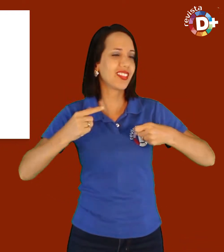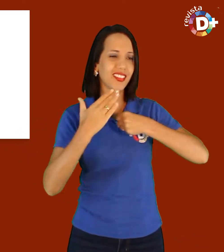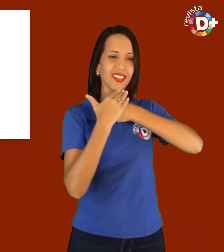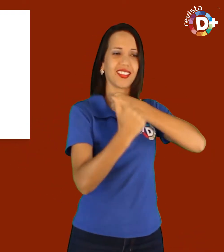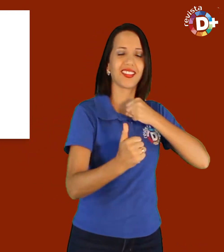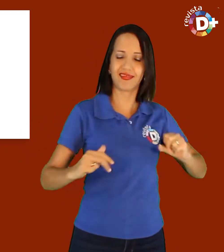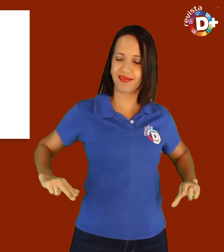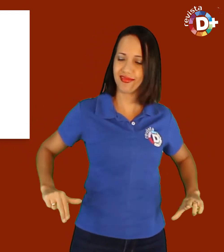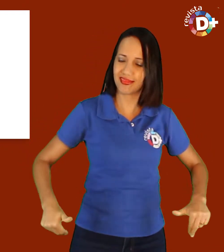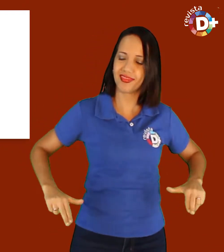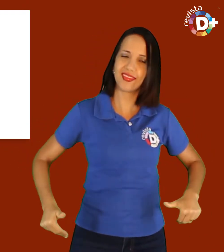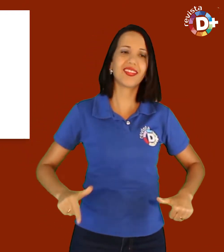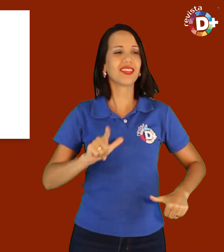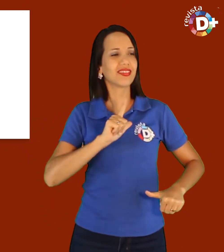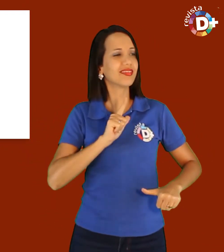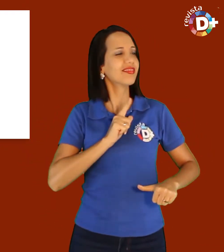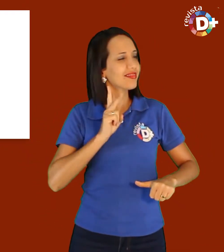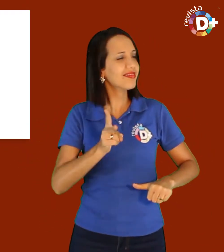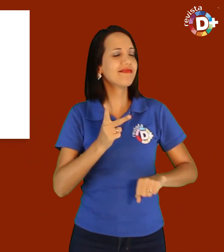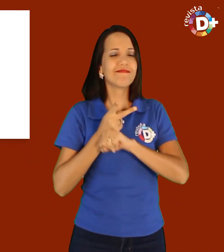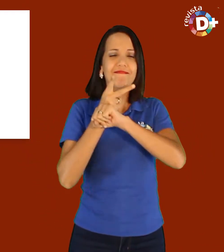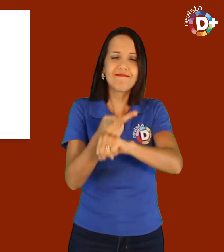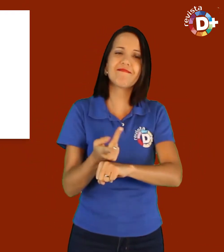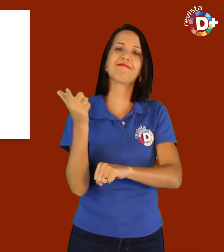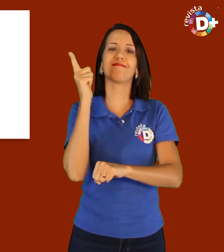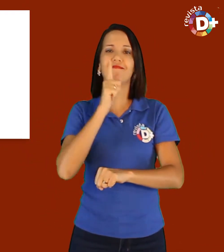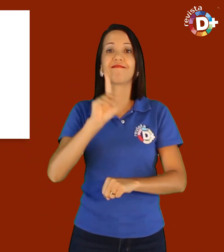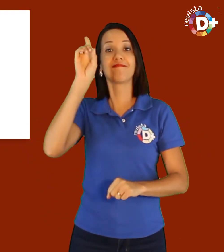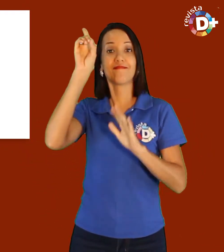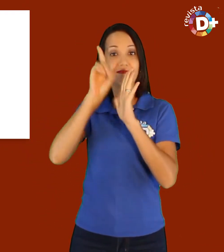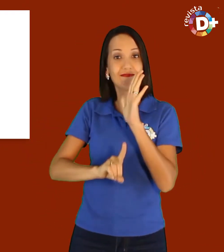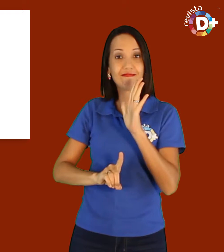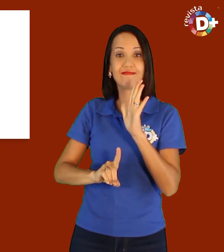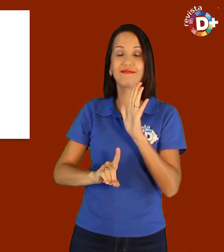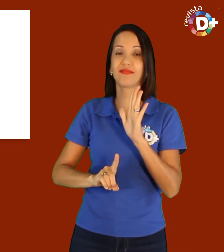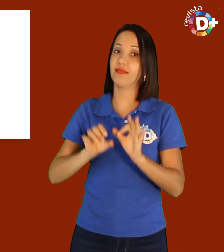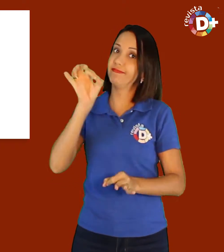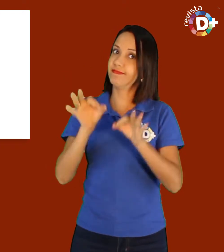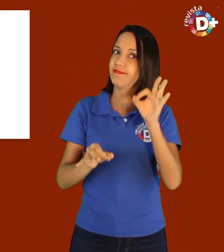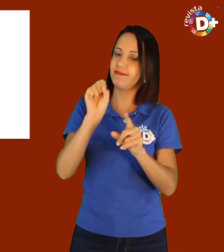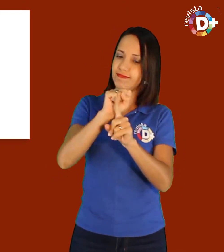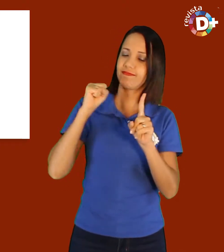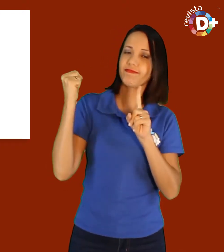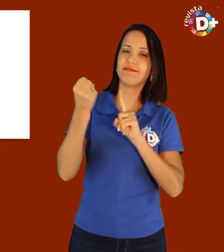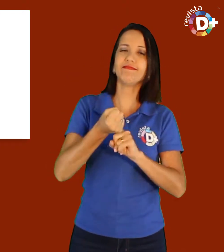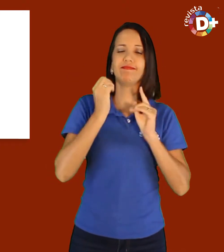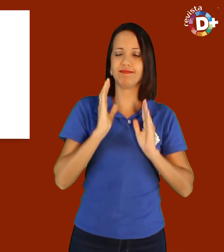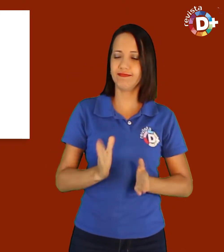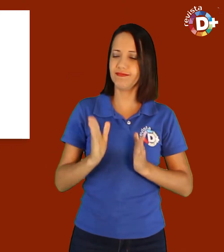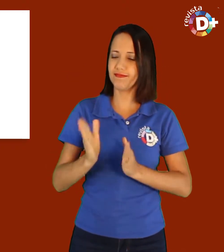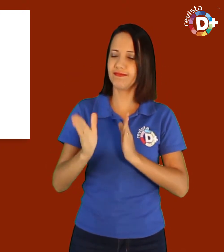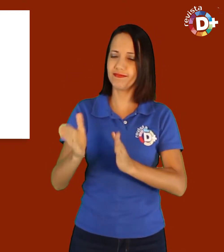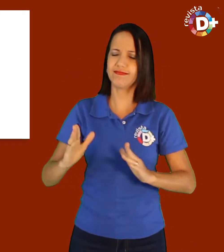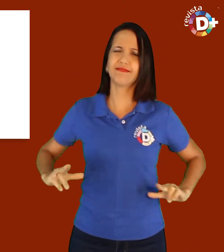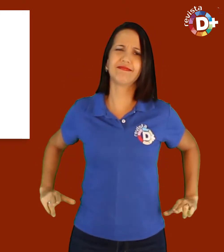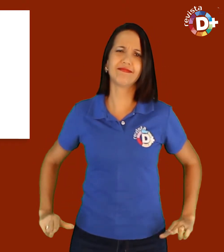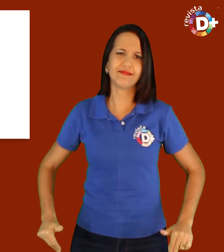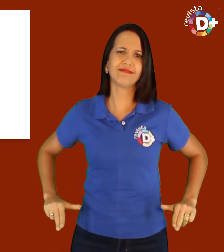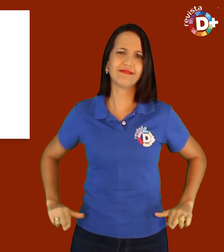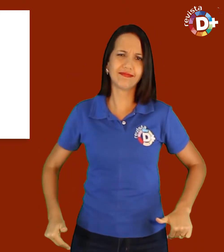luta, e através da qual buscava e ainda busco garantir direitos e justiça social, e seguir esse